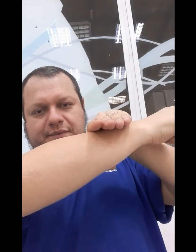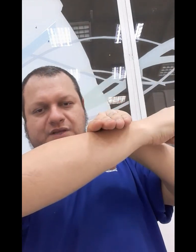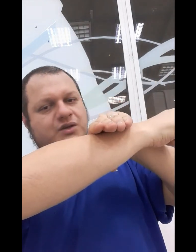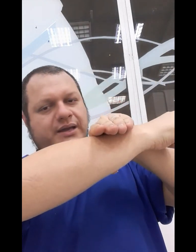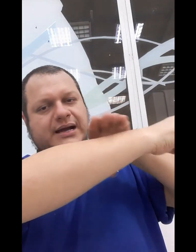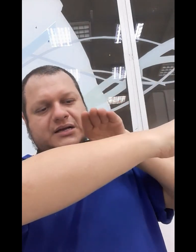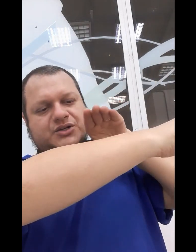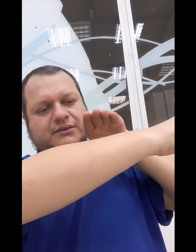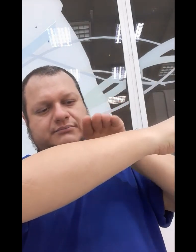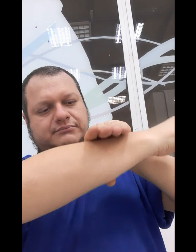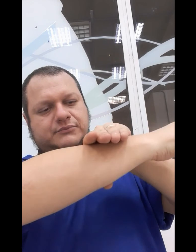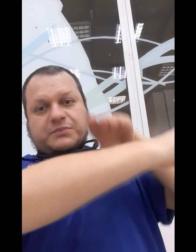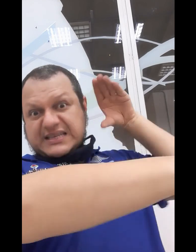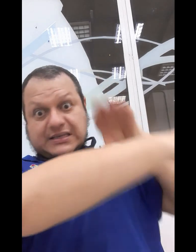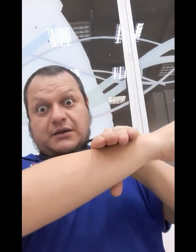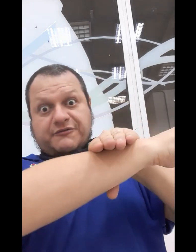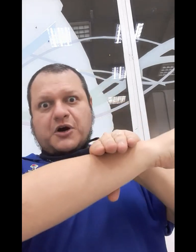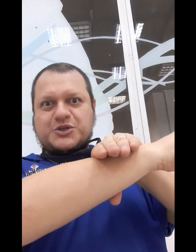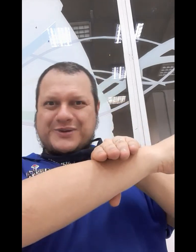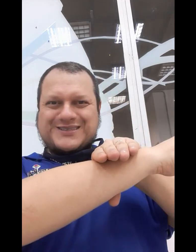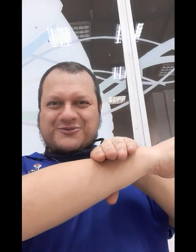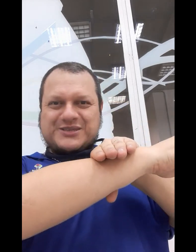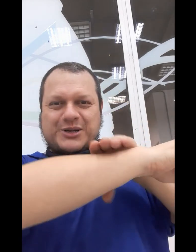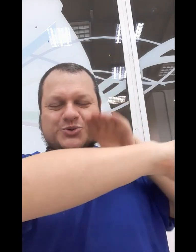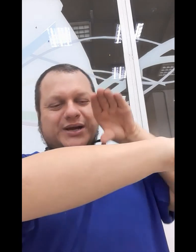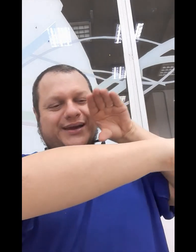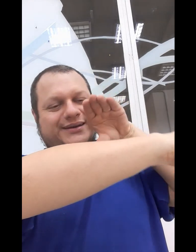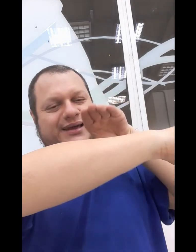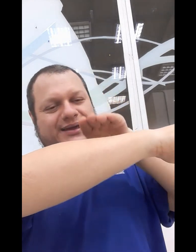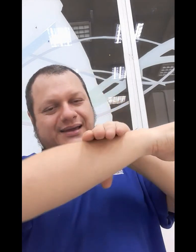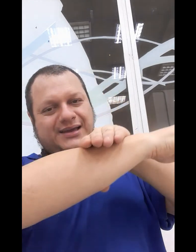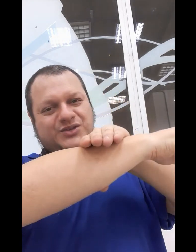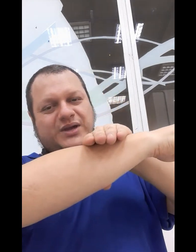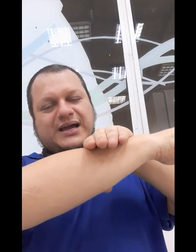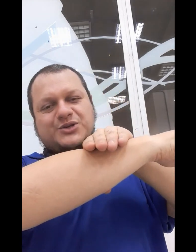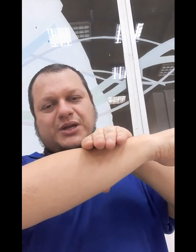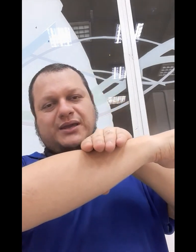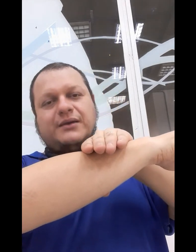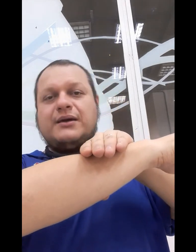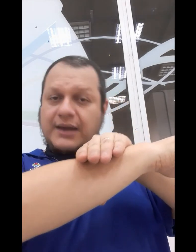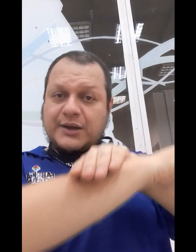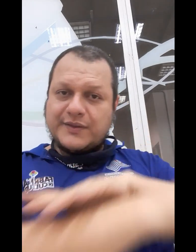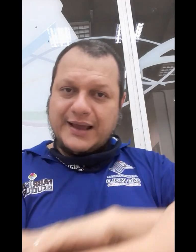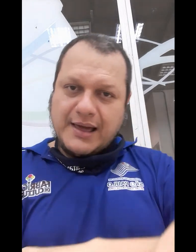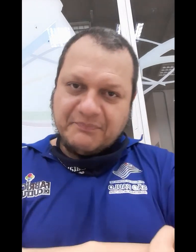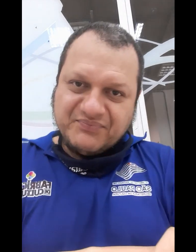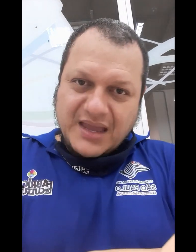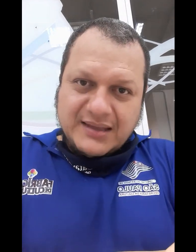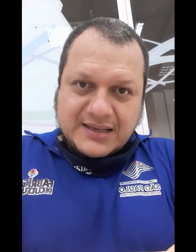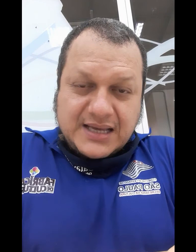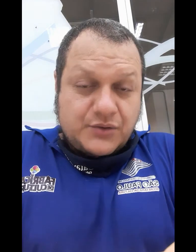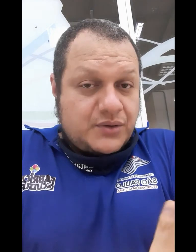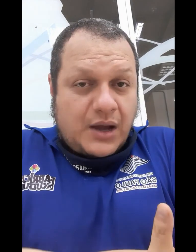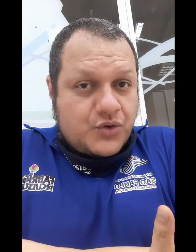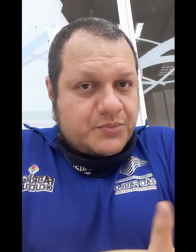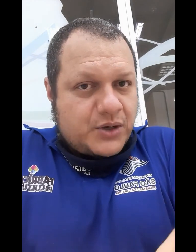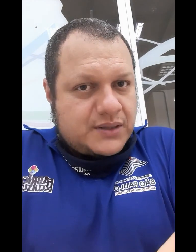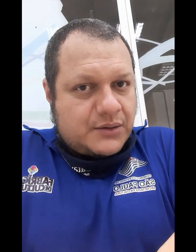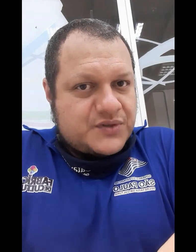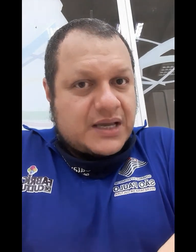Só encaixa. Não precisa ser forte, senão você machuca ele, né? Só encaixa aqui na nota lá, tá certo? E a última nota musical,